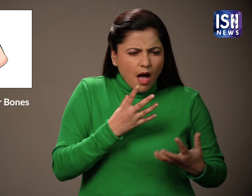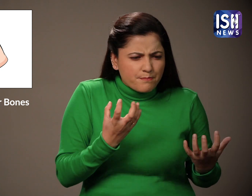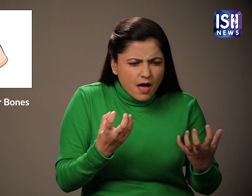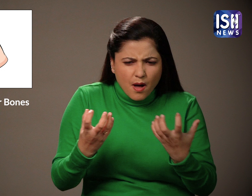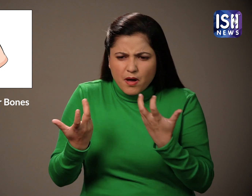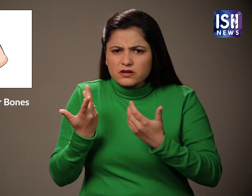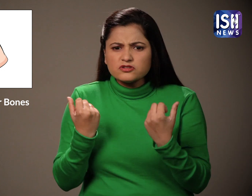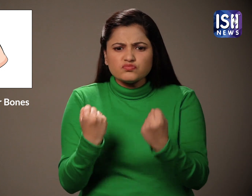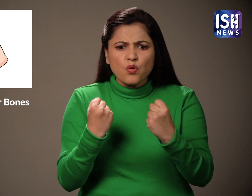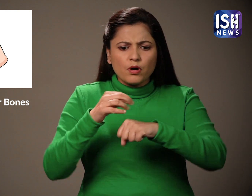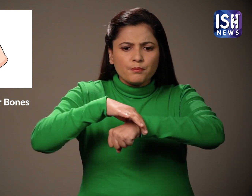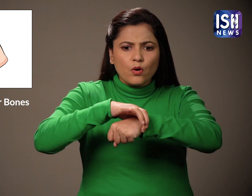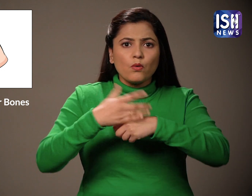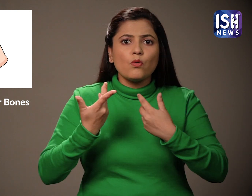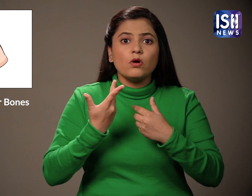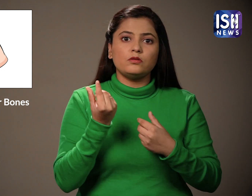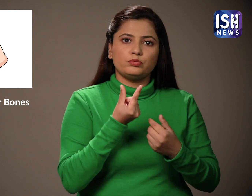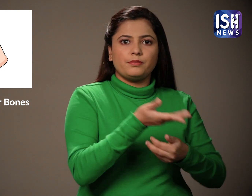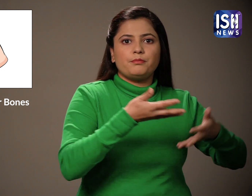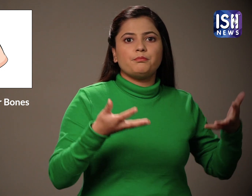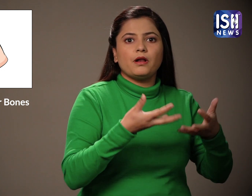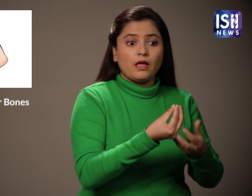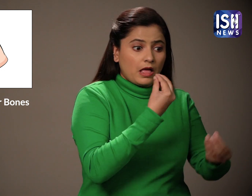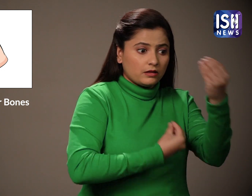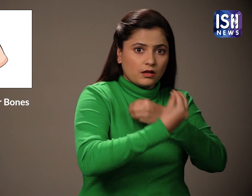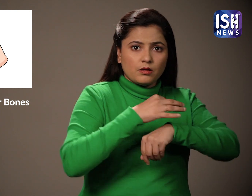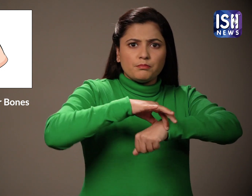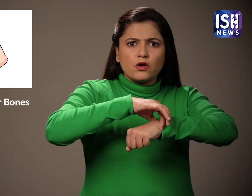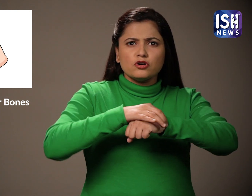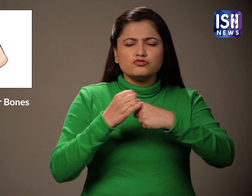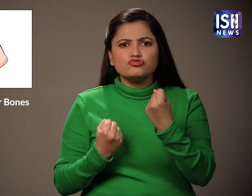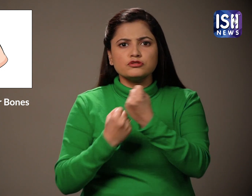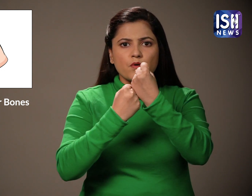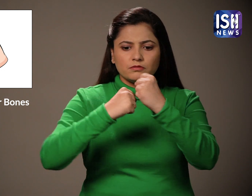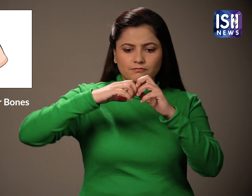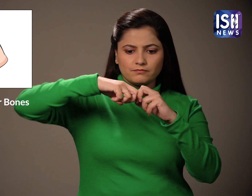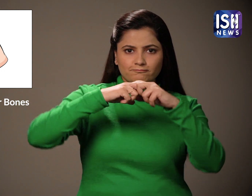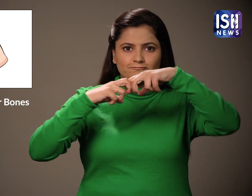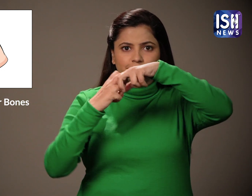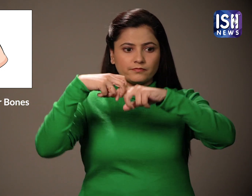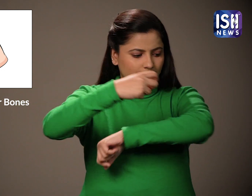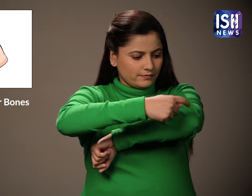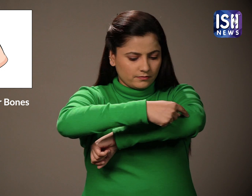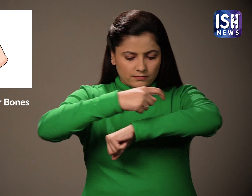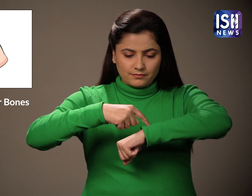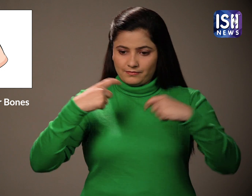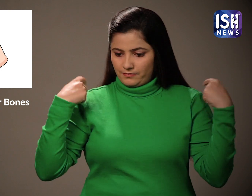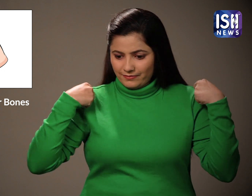आप हट्टियों को मजबूत बना सकते है यह हट्टियों और जोडों को साहरा देगा क्योंकि